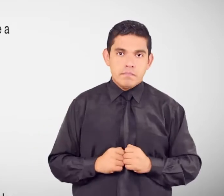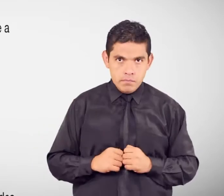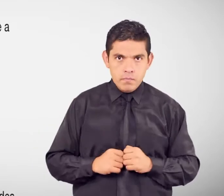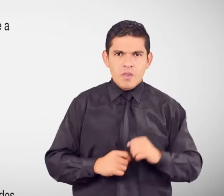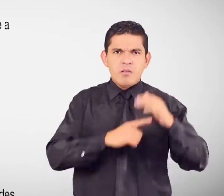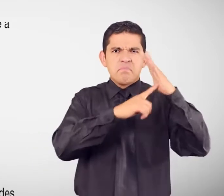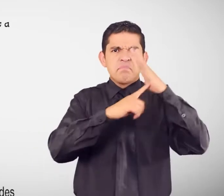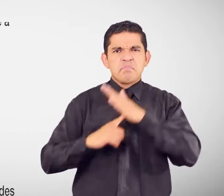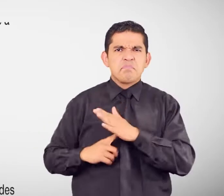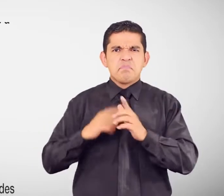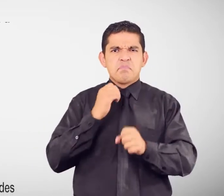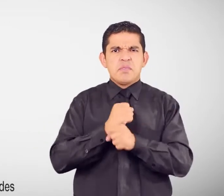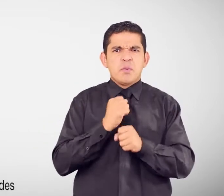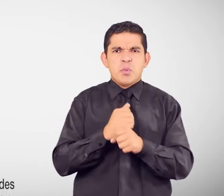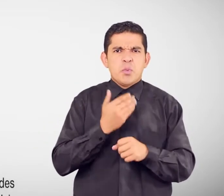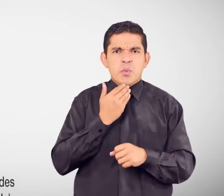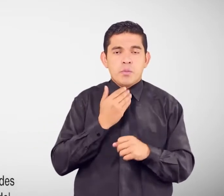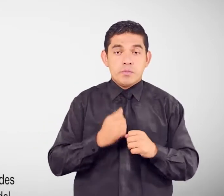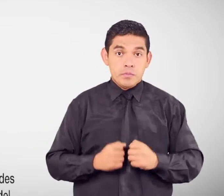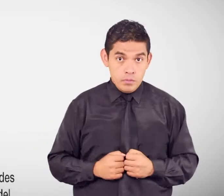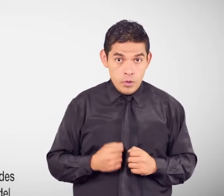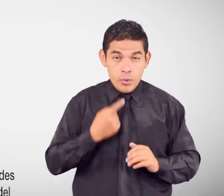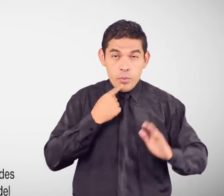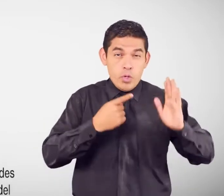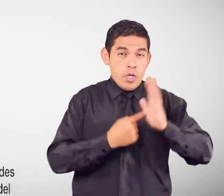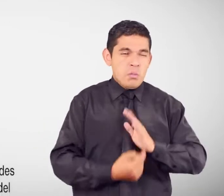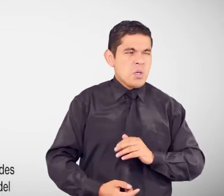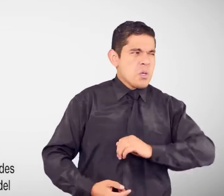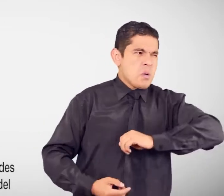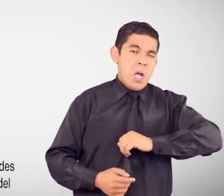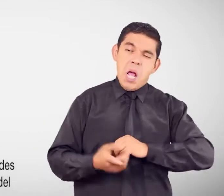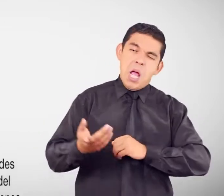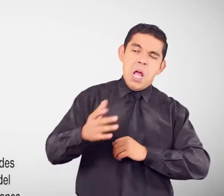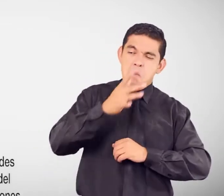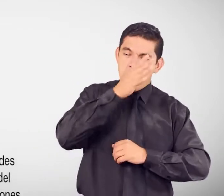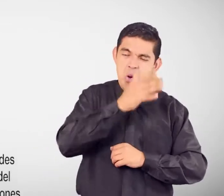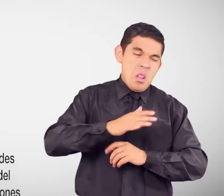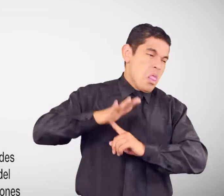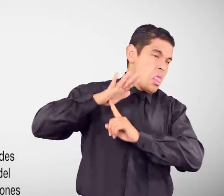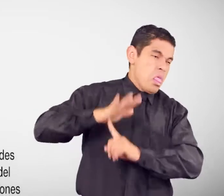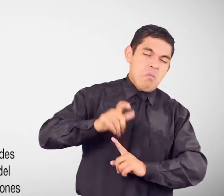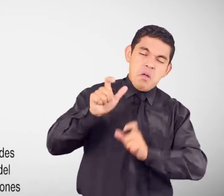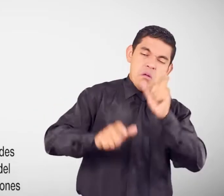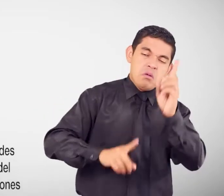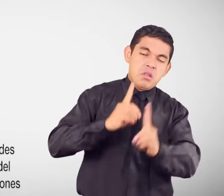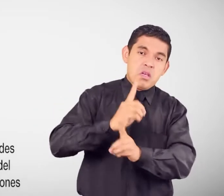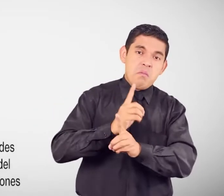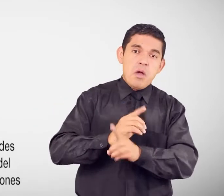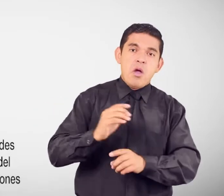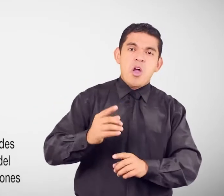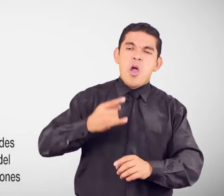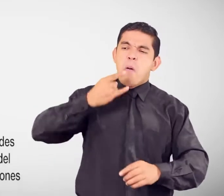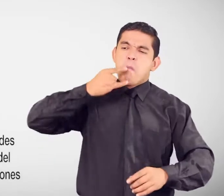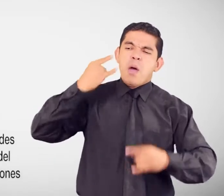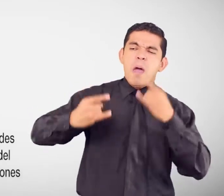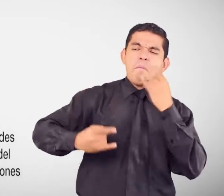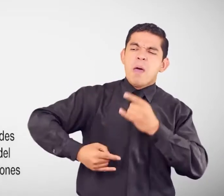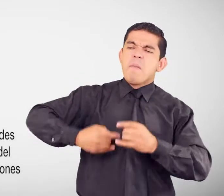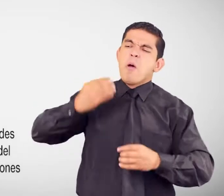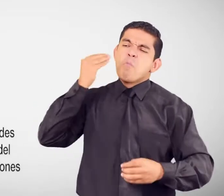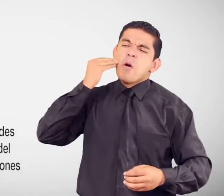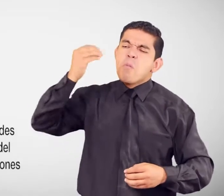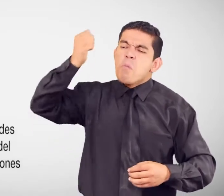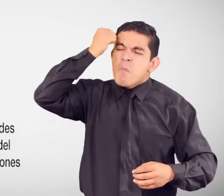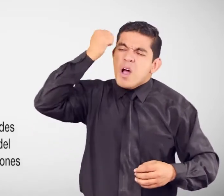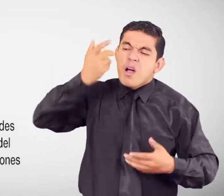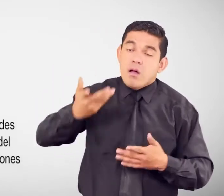Se produce cuando existen Tratos despectivos Hacia la persona con discapacidad O insultos reiterativos También cuando se